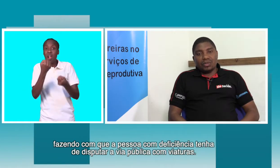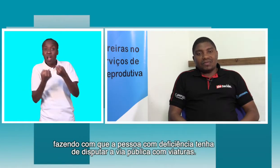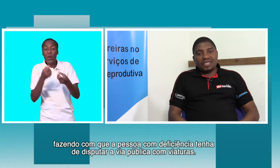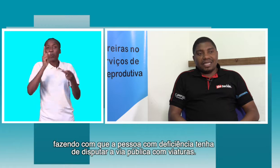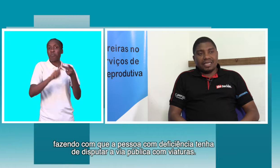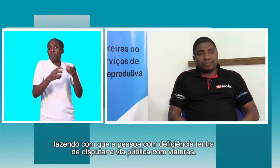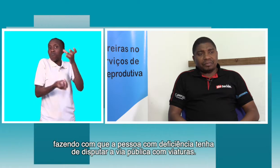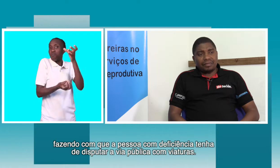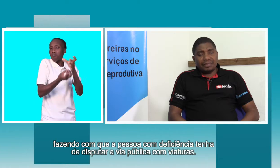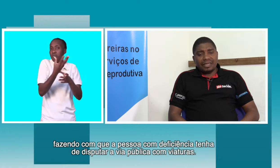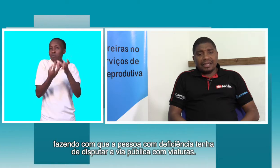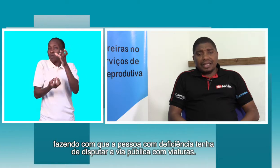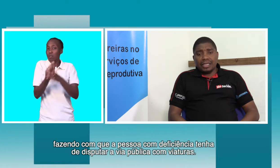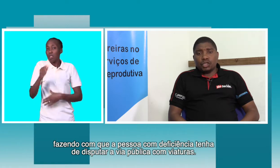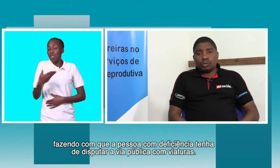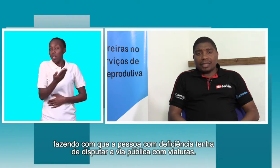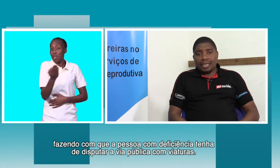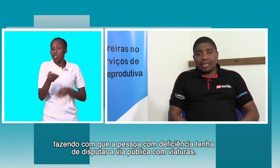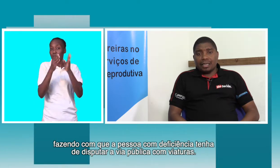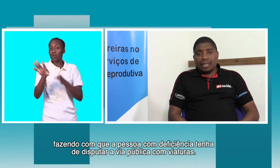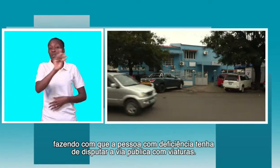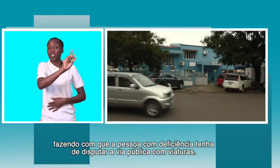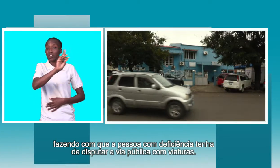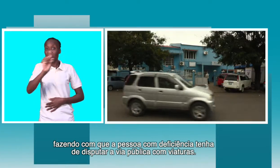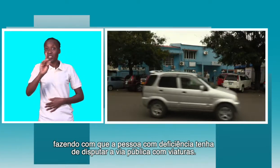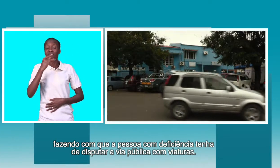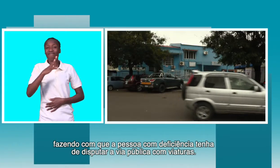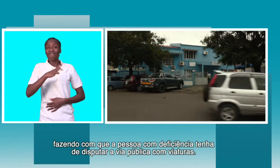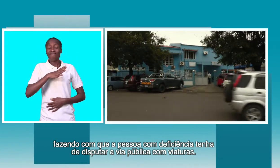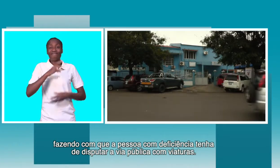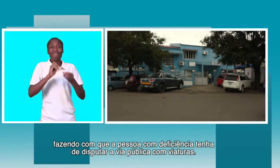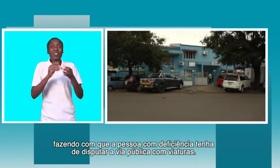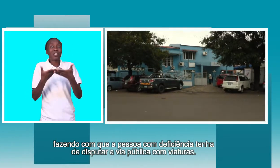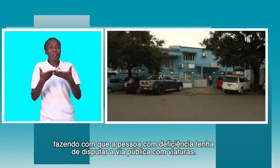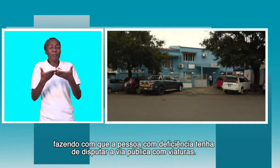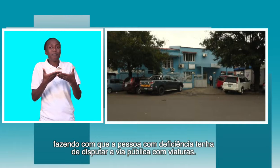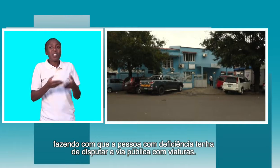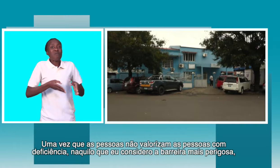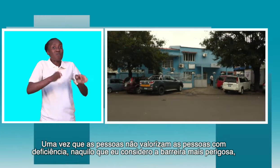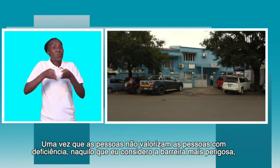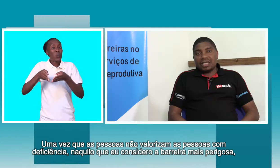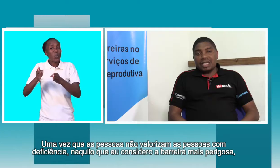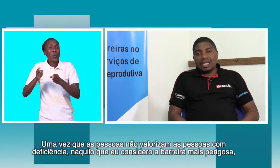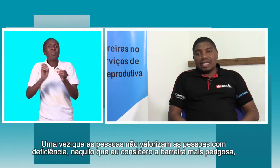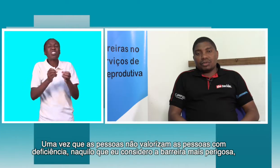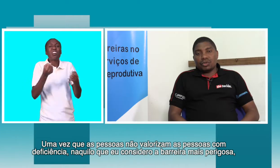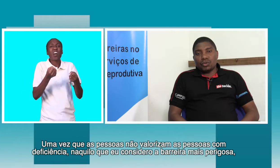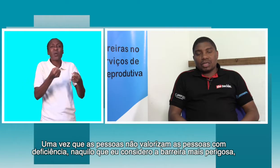com deficiência tenha que disputar as vias públicas com viaturas. E uma vez que as pessoas